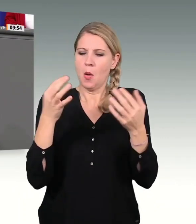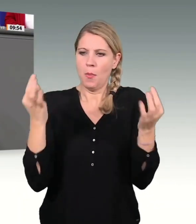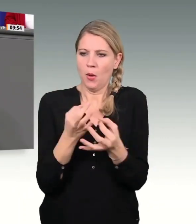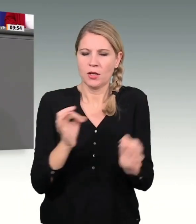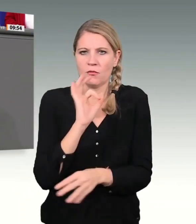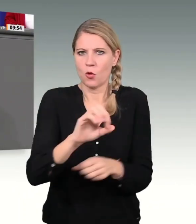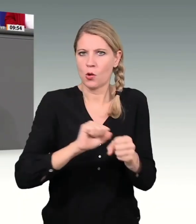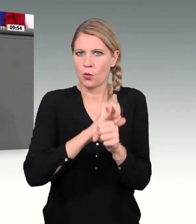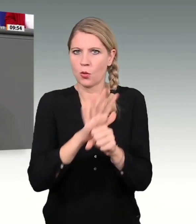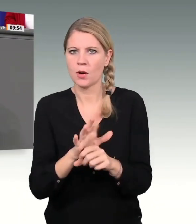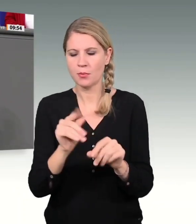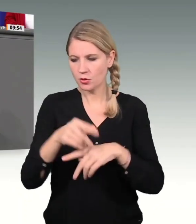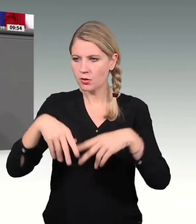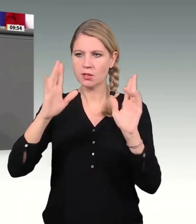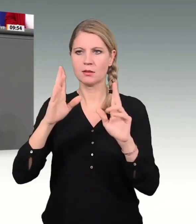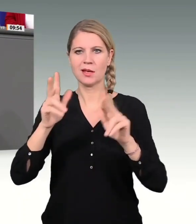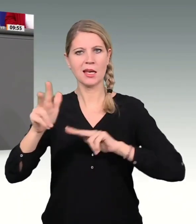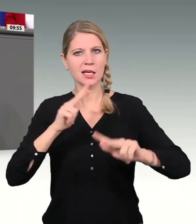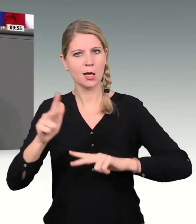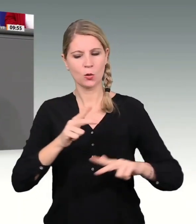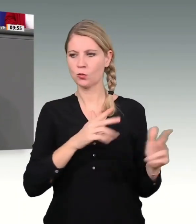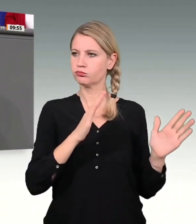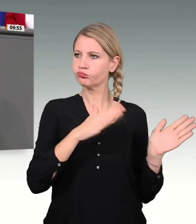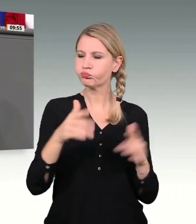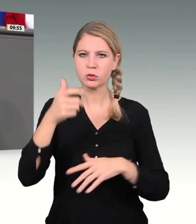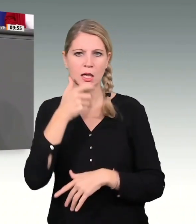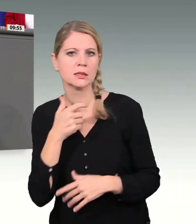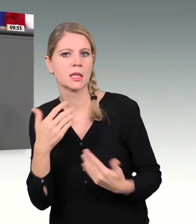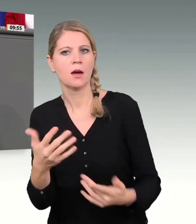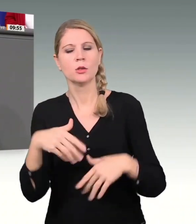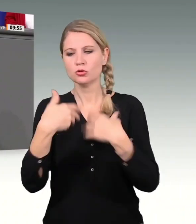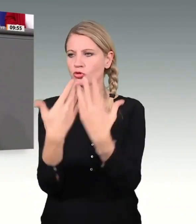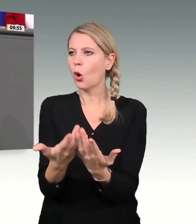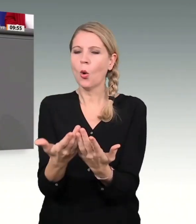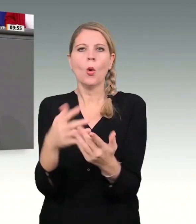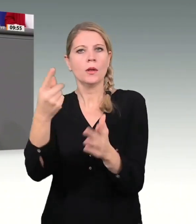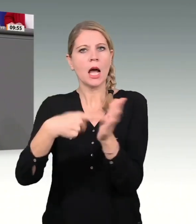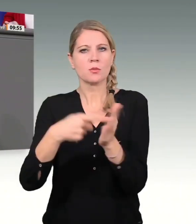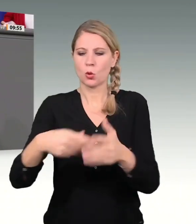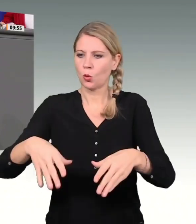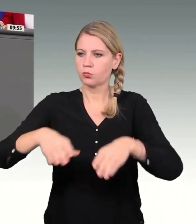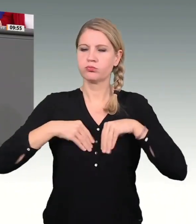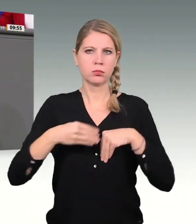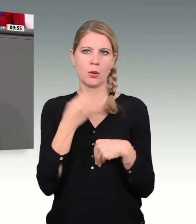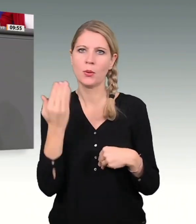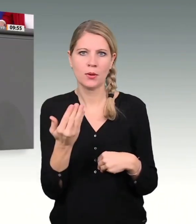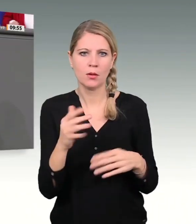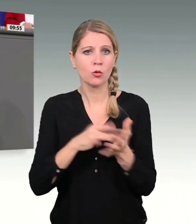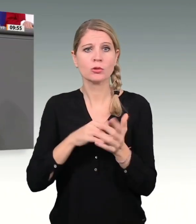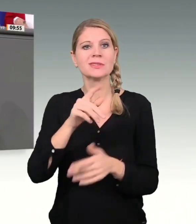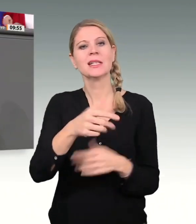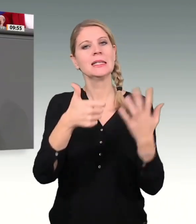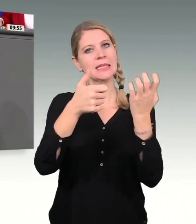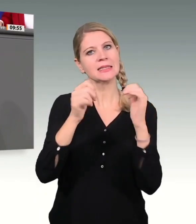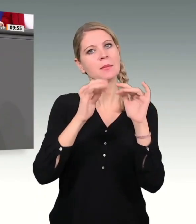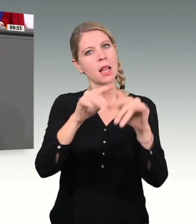Euro nicht in Anspruch nehmen. 60 Milliarden Euro, die von unseren Kindern und Enkeln in der Zukunft nicht zurückgezahlt werden müssten.